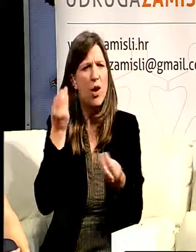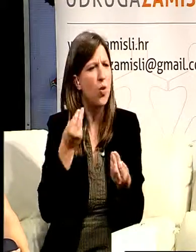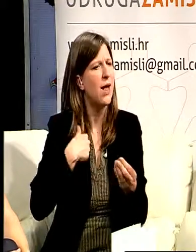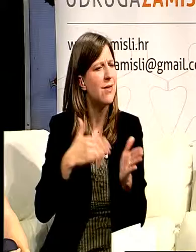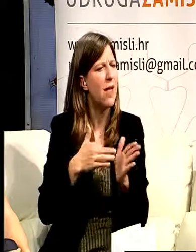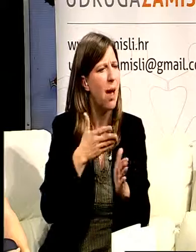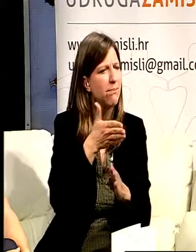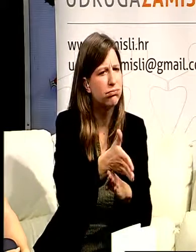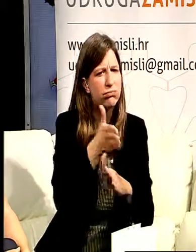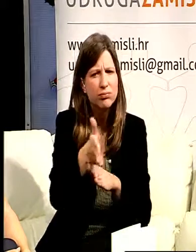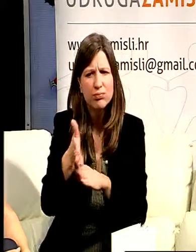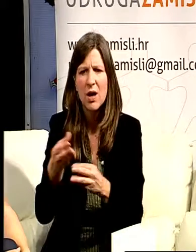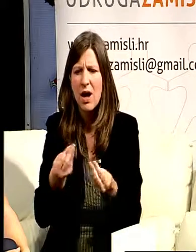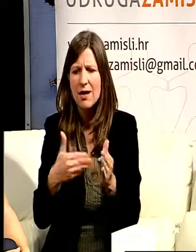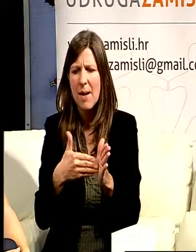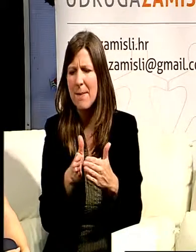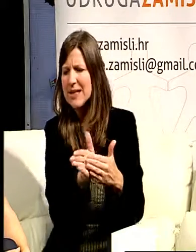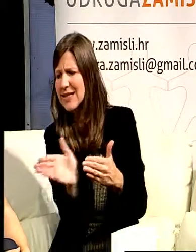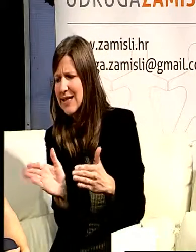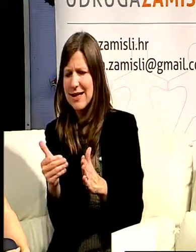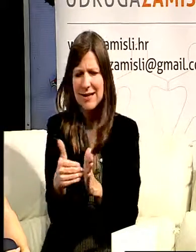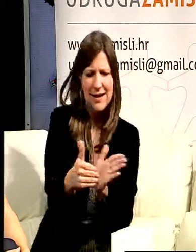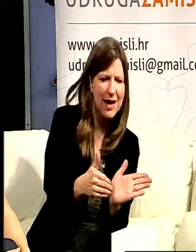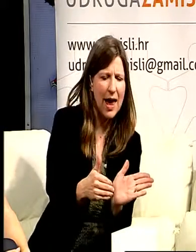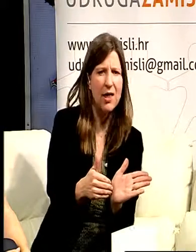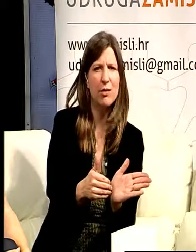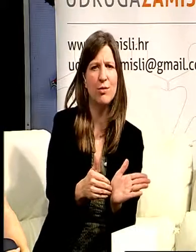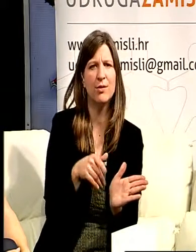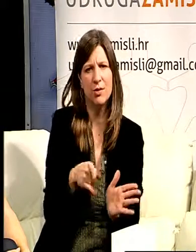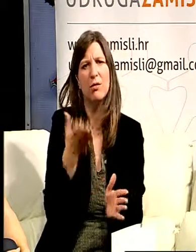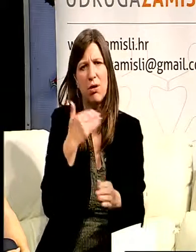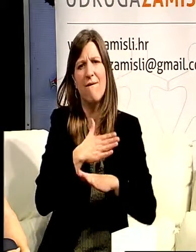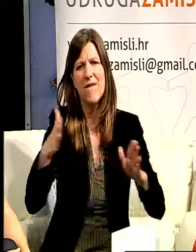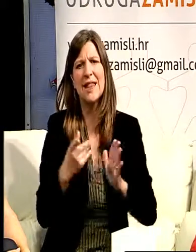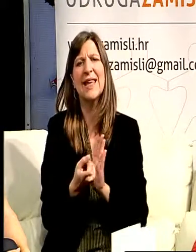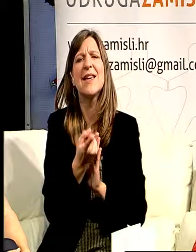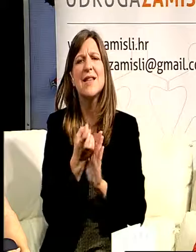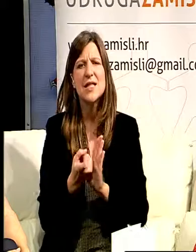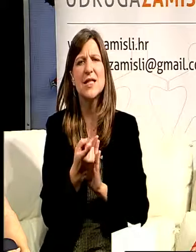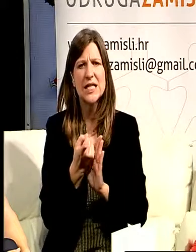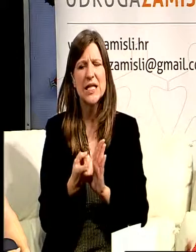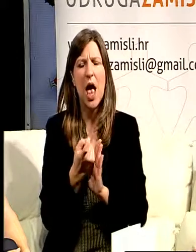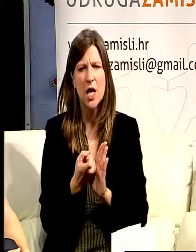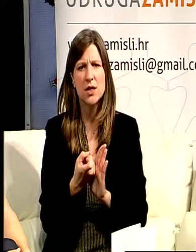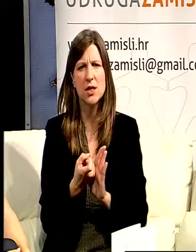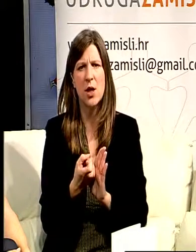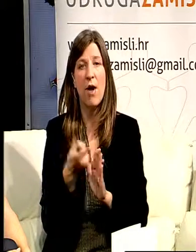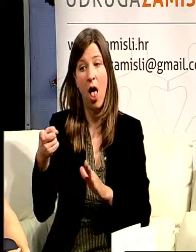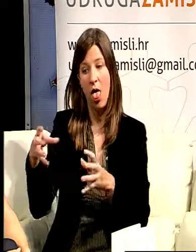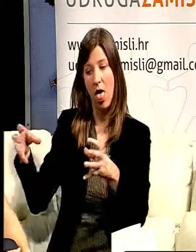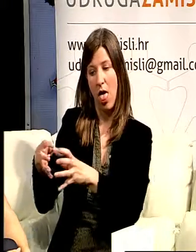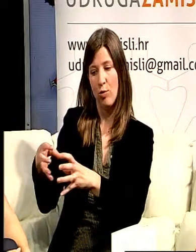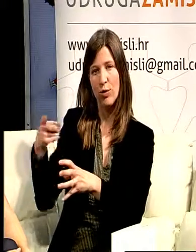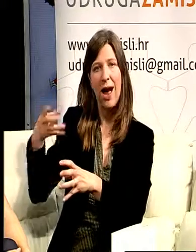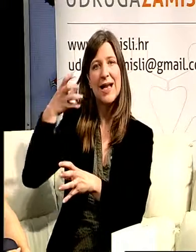idem, kod trebam skrenuti i sve ostalo i to je meni bio izazov ali na neki način je me i udruga potakla